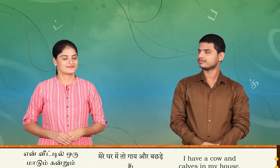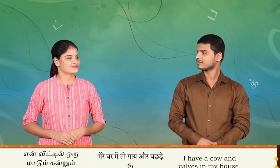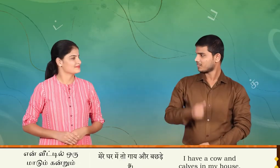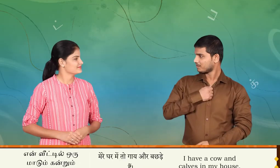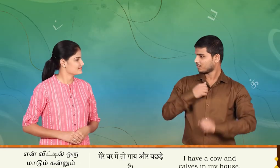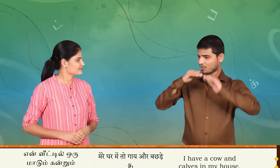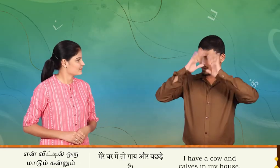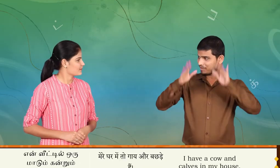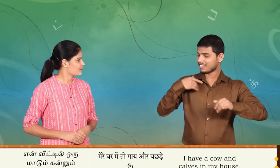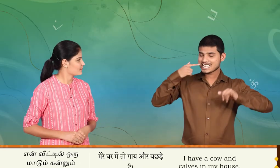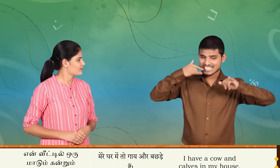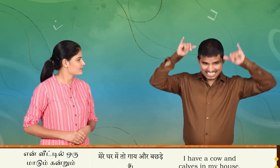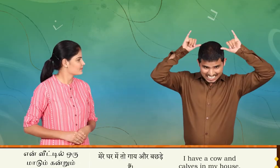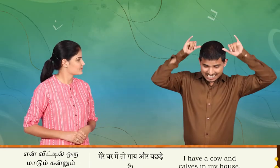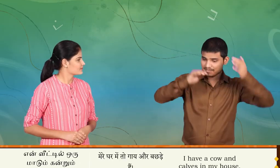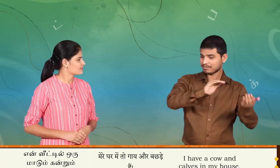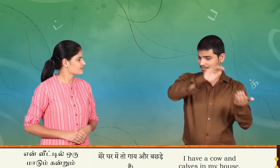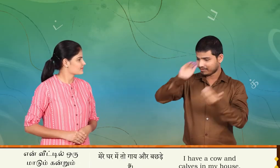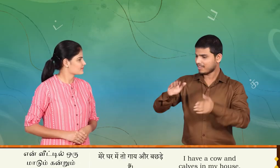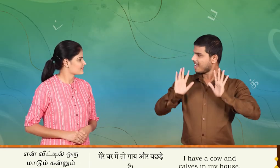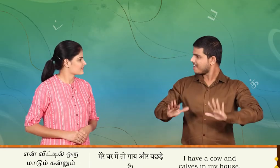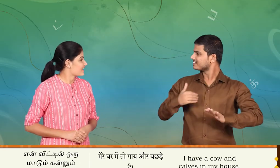என் வீட்டில் ஒரு மாடும் கன்றும் உள்ளன